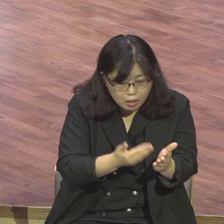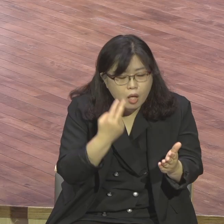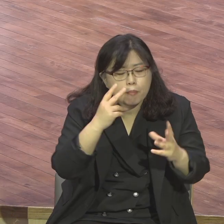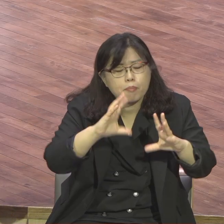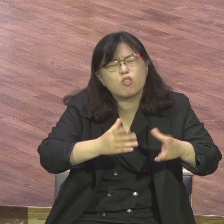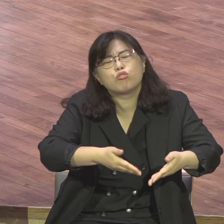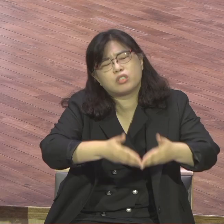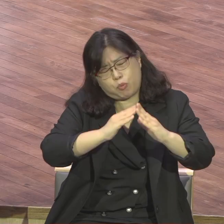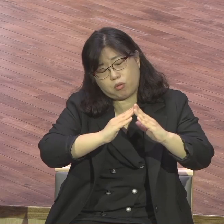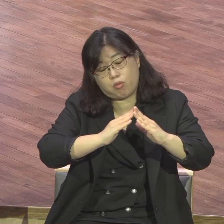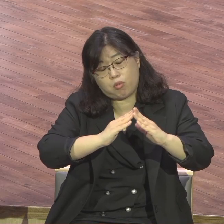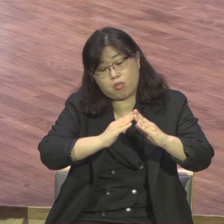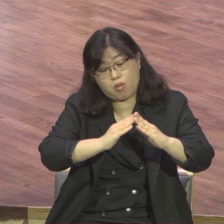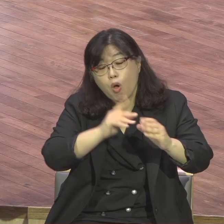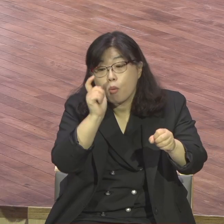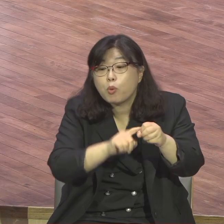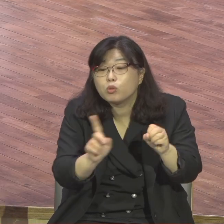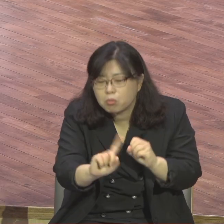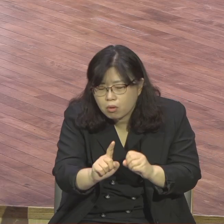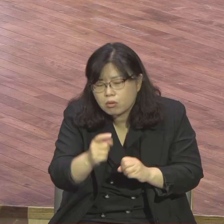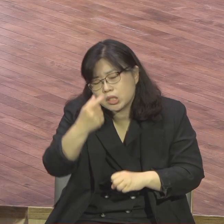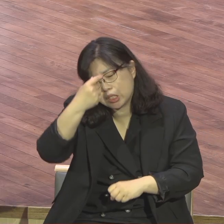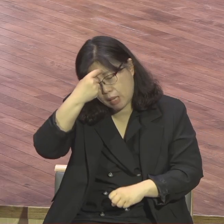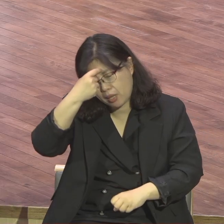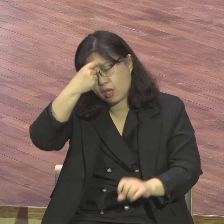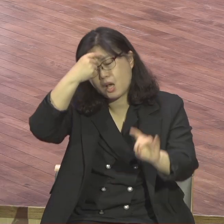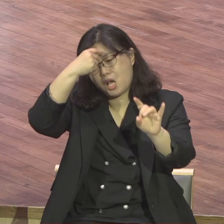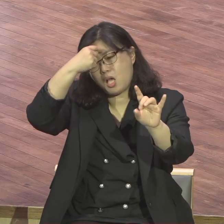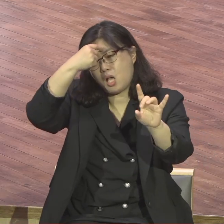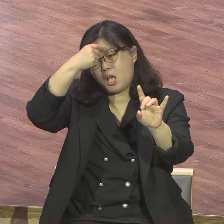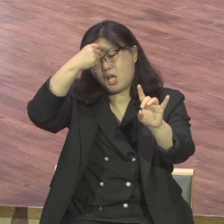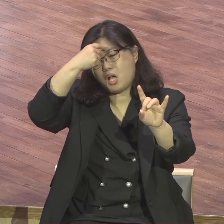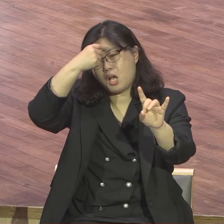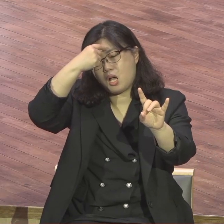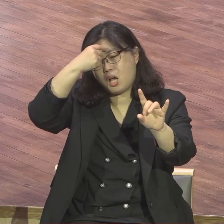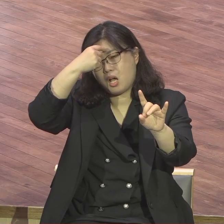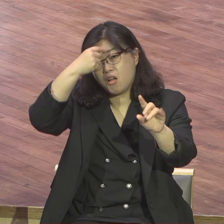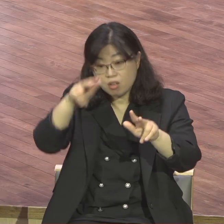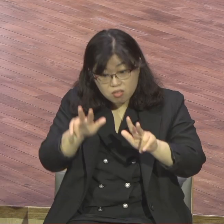전 세계 나라들 전쟁무기 다 합혀도 미국 하나 못 따라가요